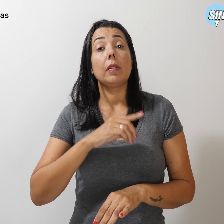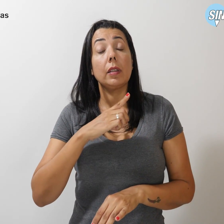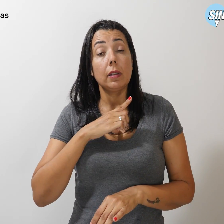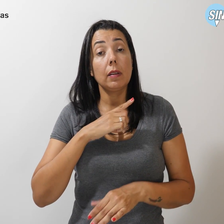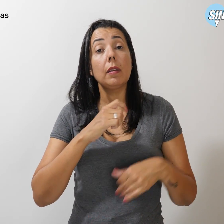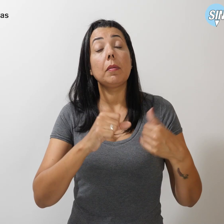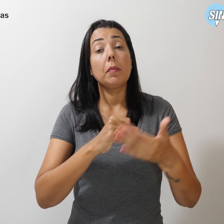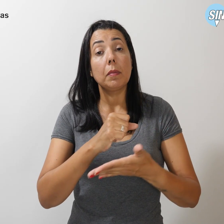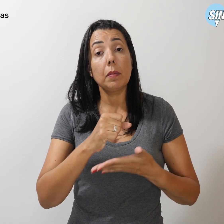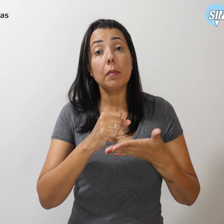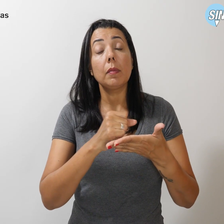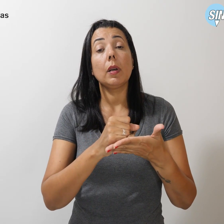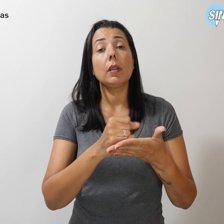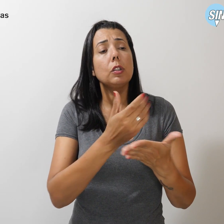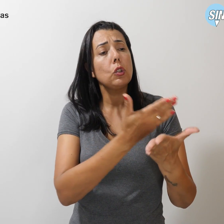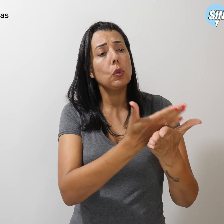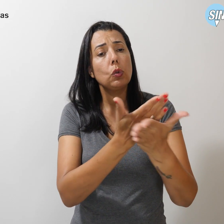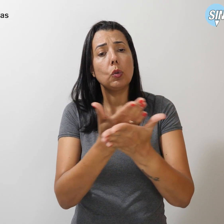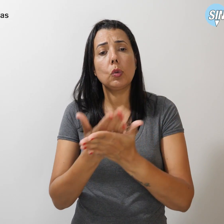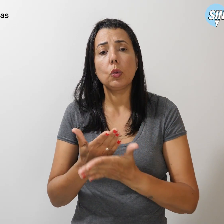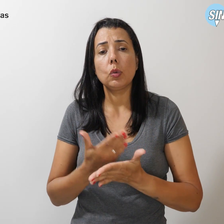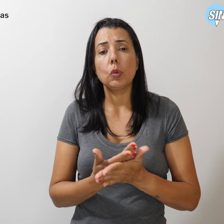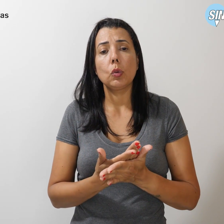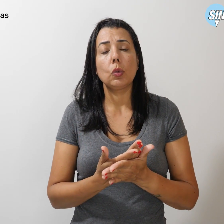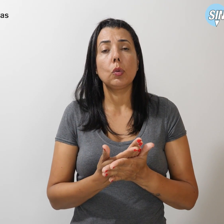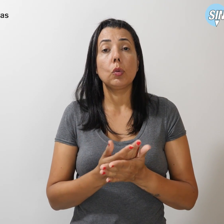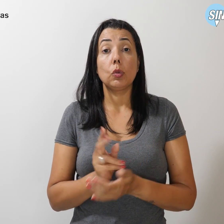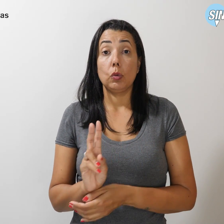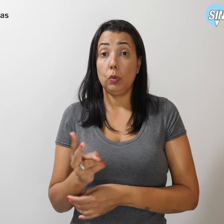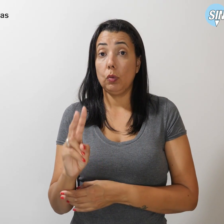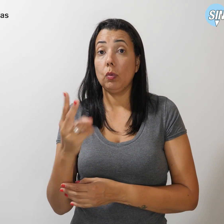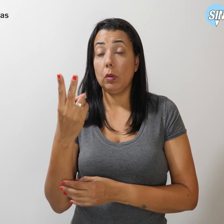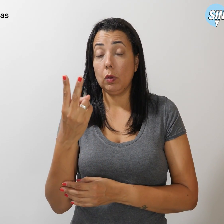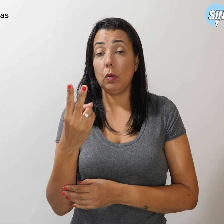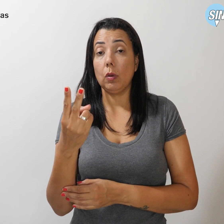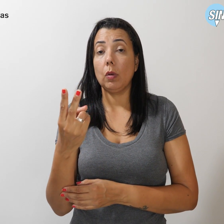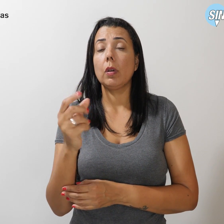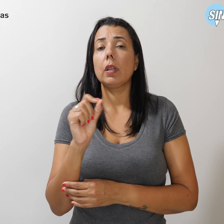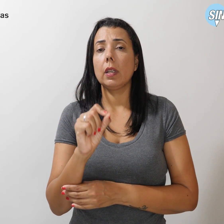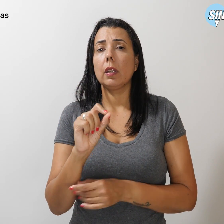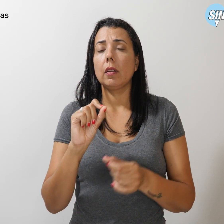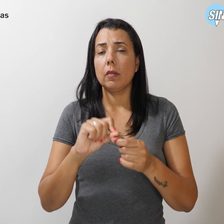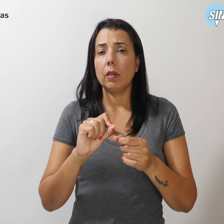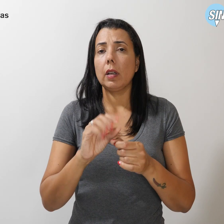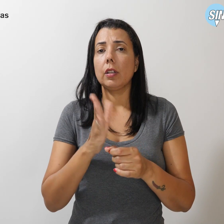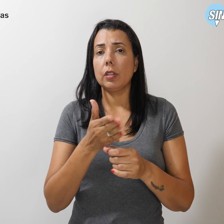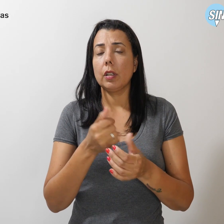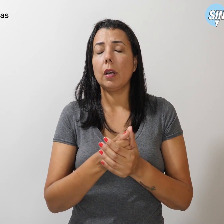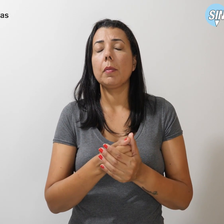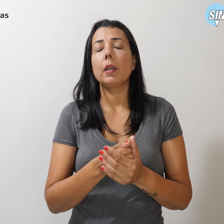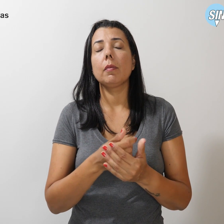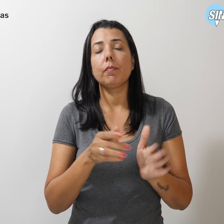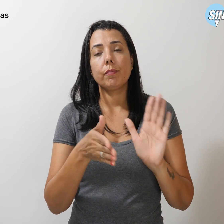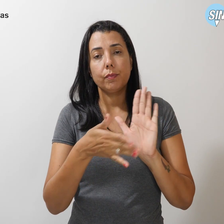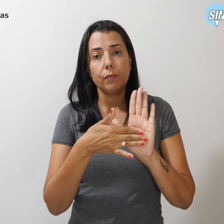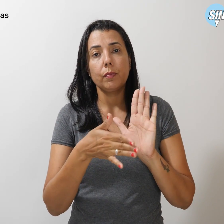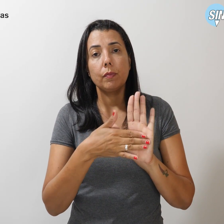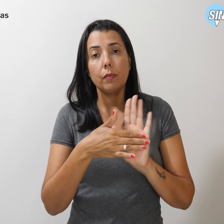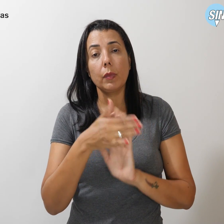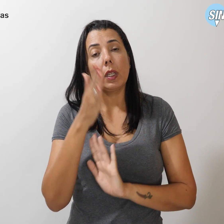base estudos de impacto financeiro que vêm sendo feitos pela pasta. Saiba mais,